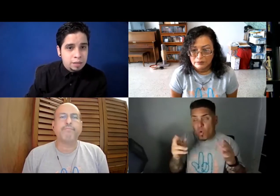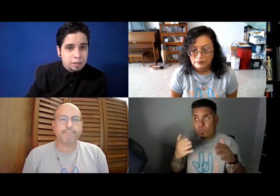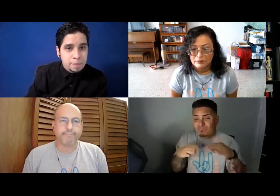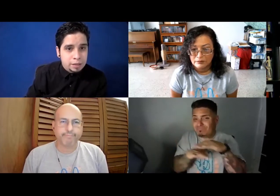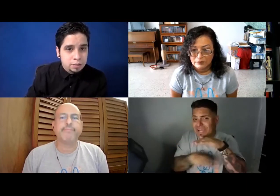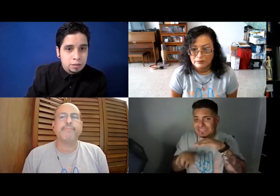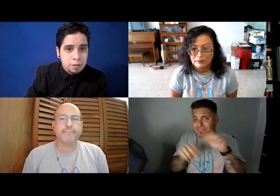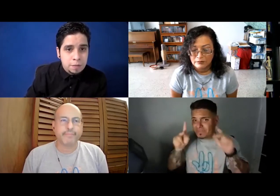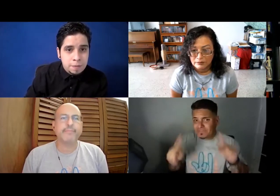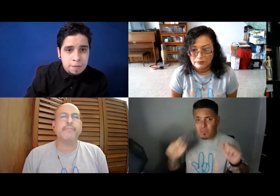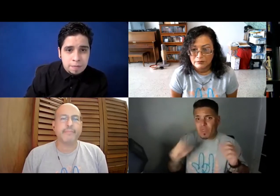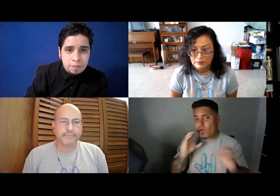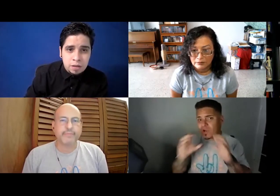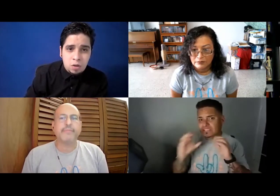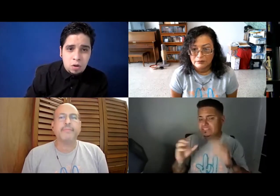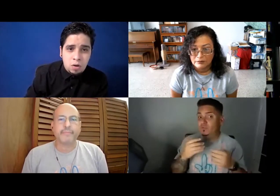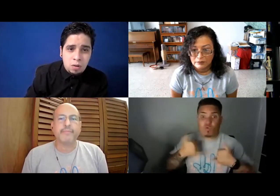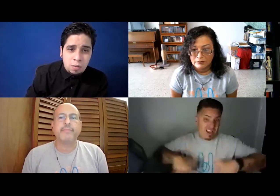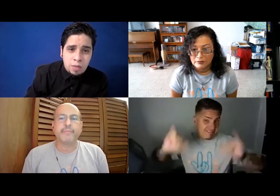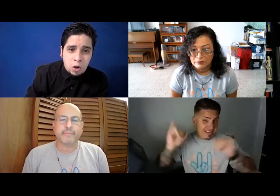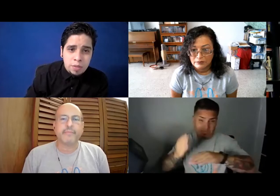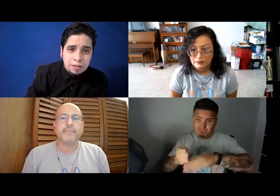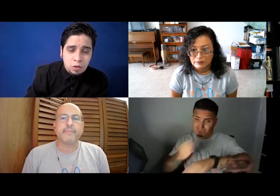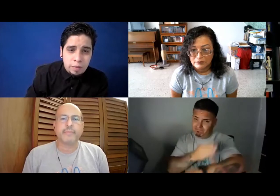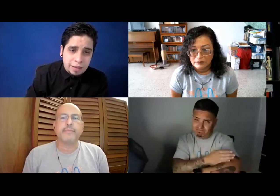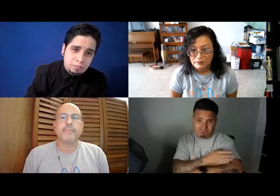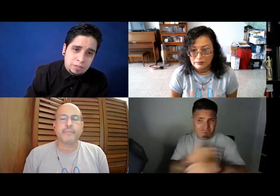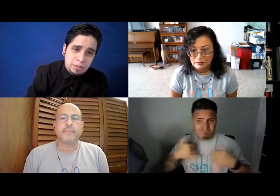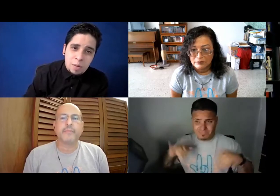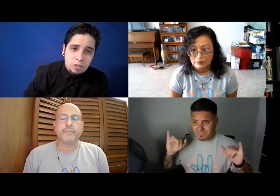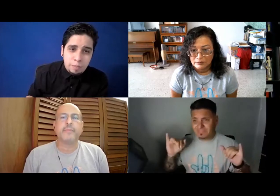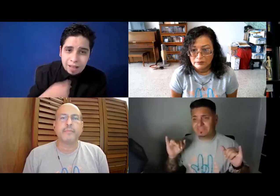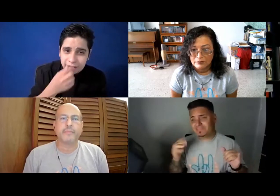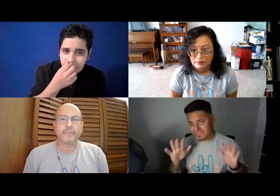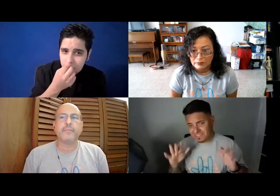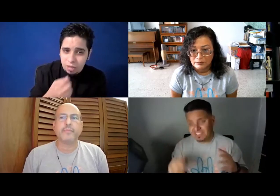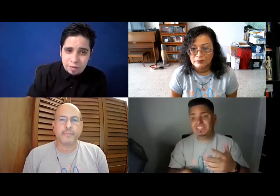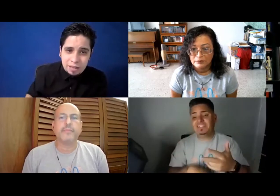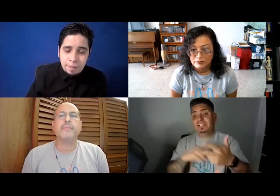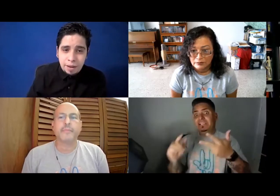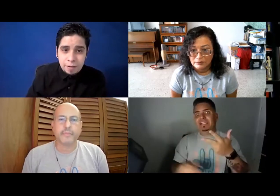intérprete y no una comunicación, o sea, tiene una comunicación básica, pero todavía hay tan más.